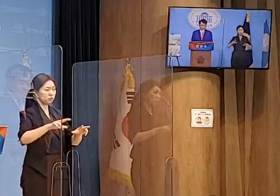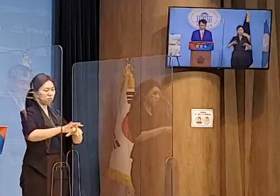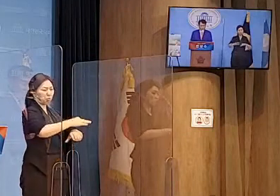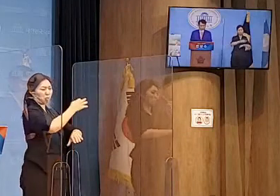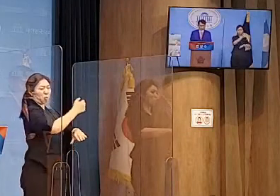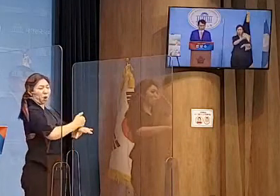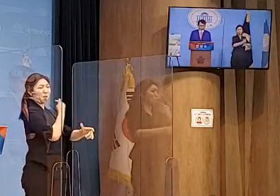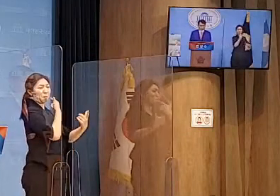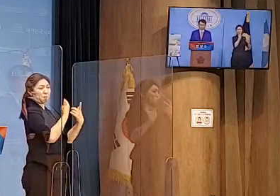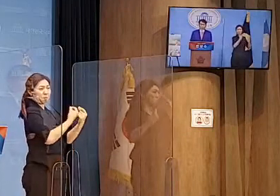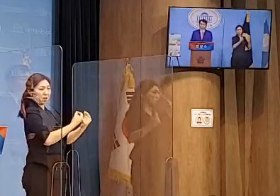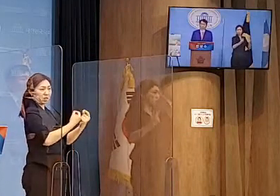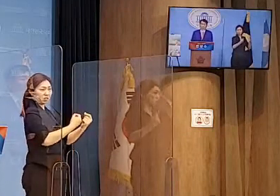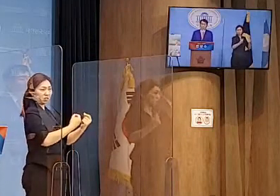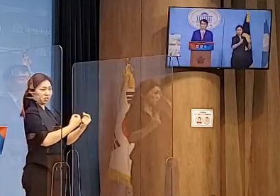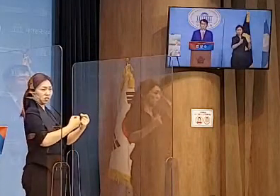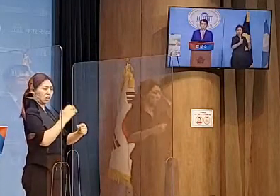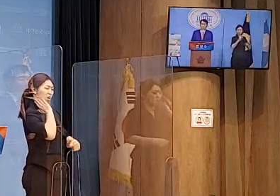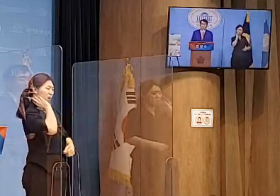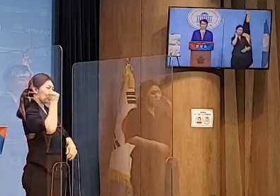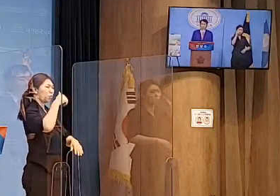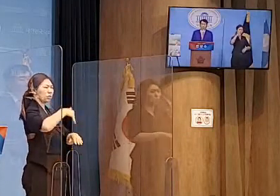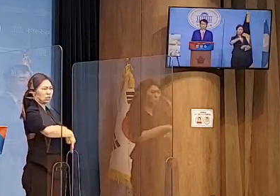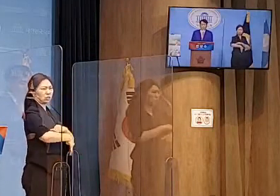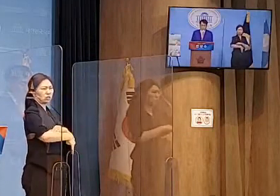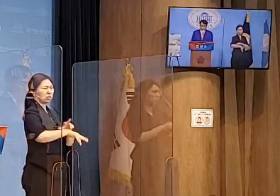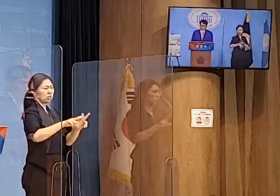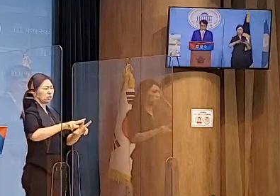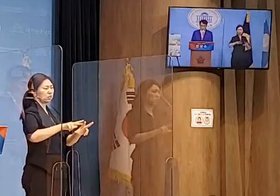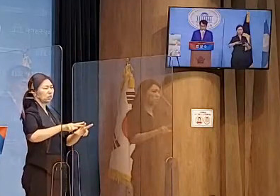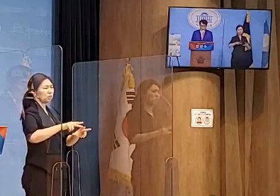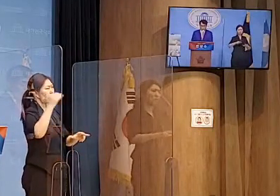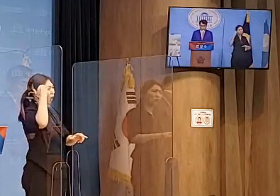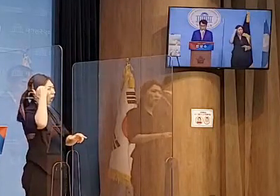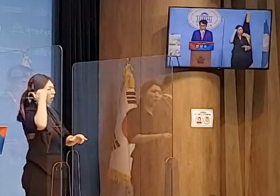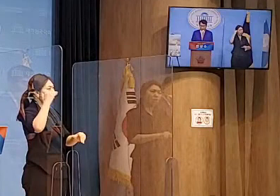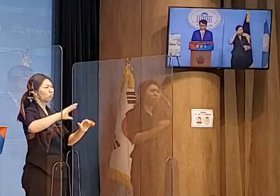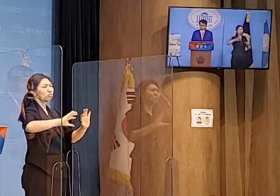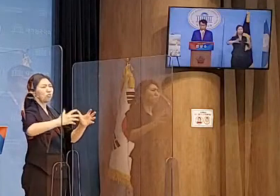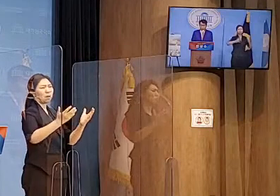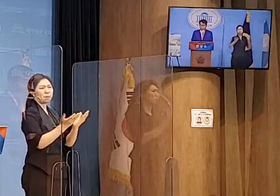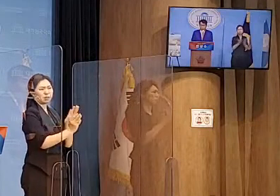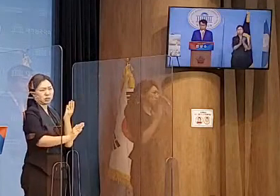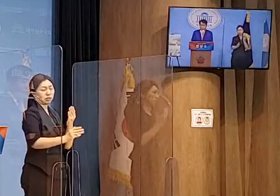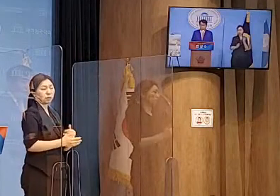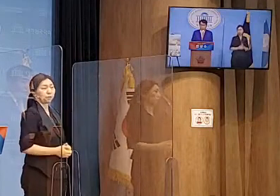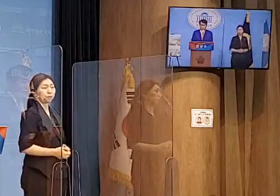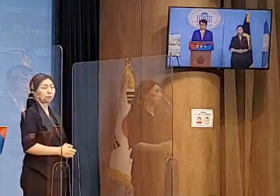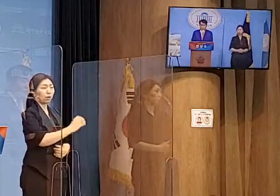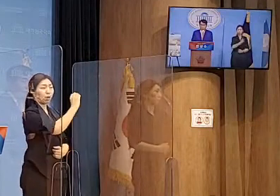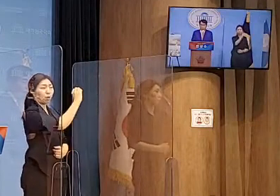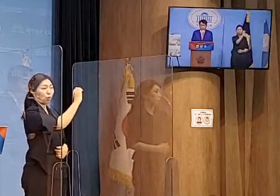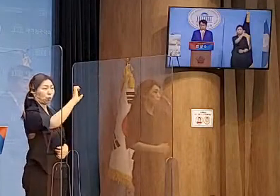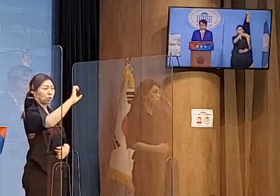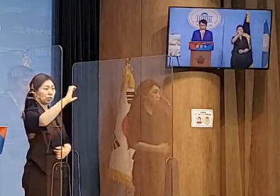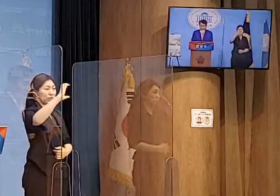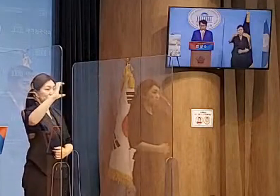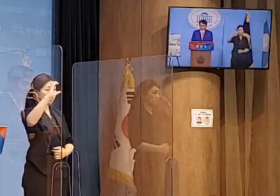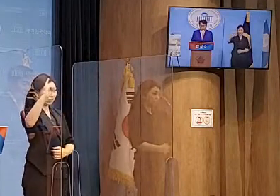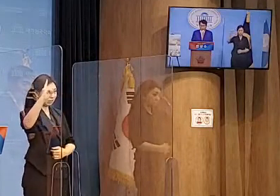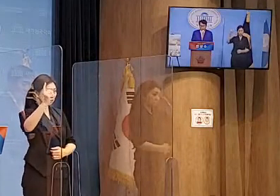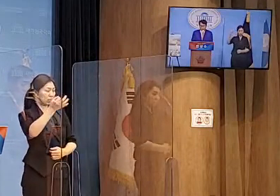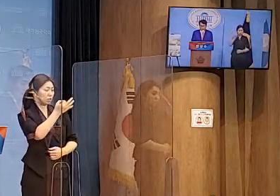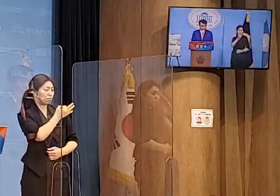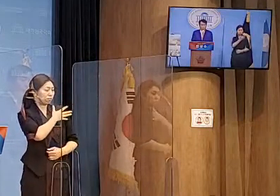맞지 않는다는 것을 반증하는 것이기도 합니다. OECD 부자